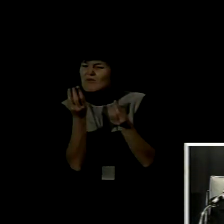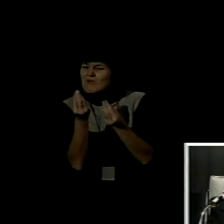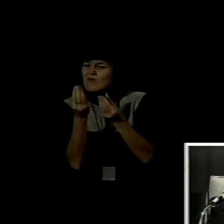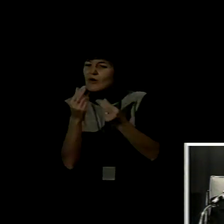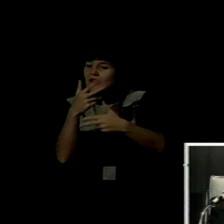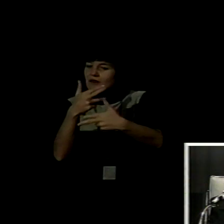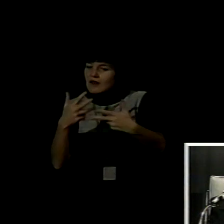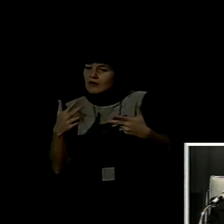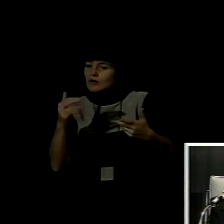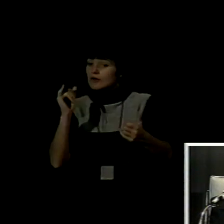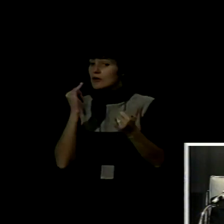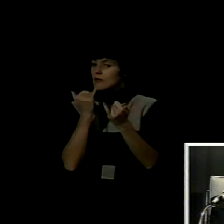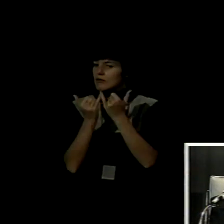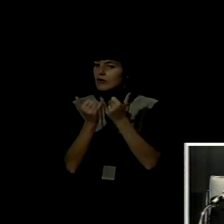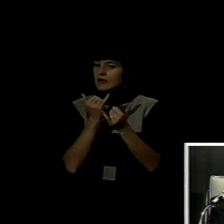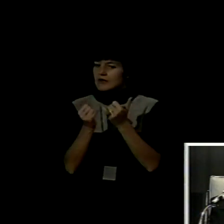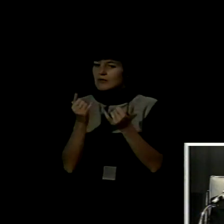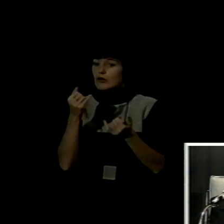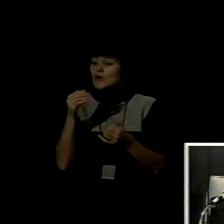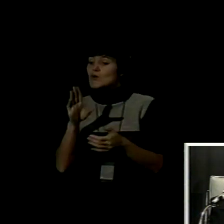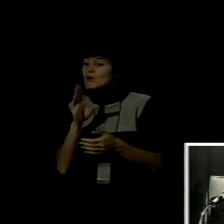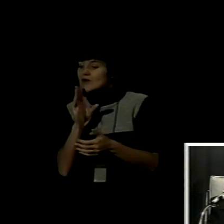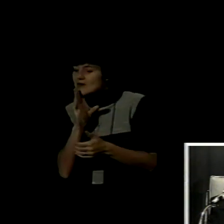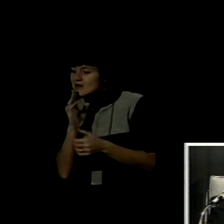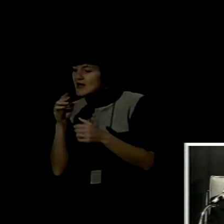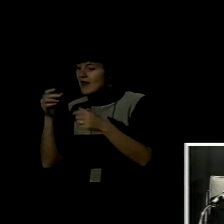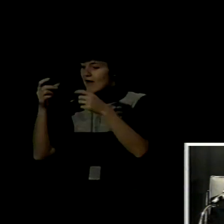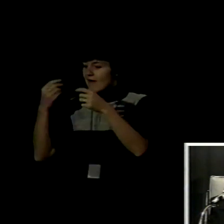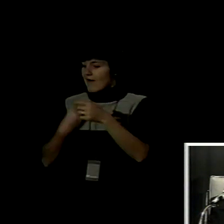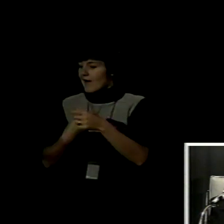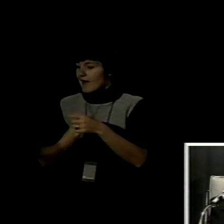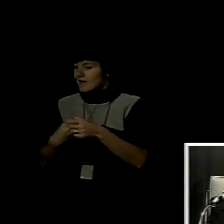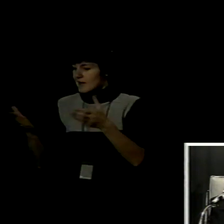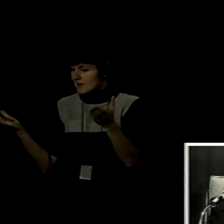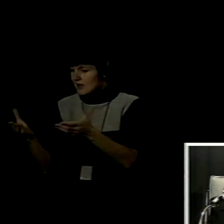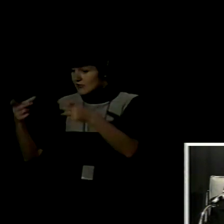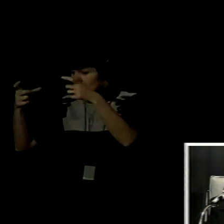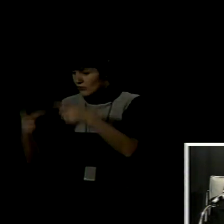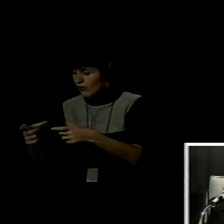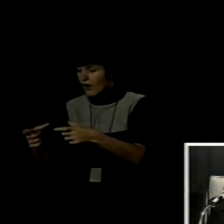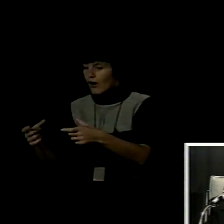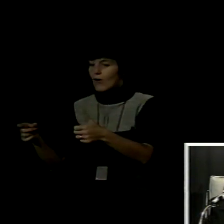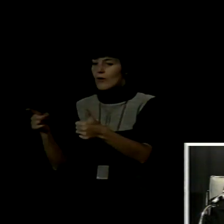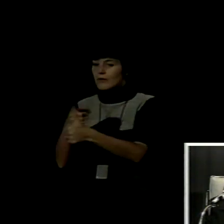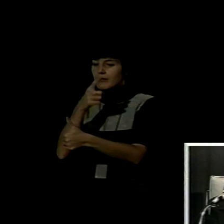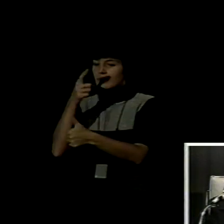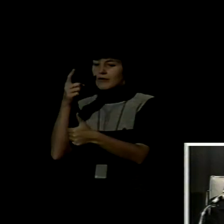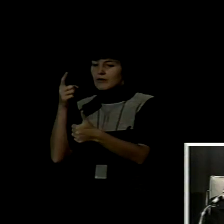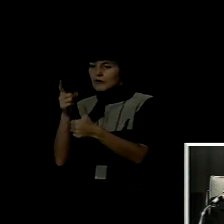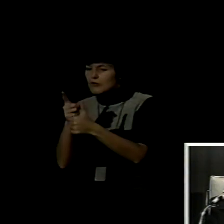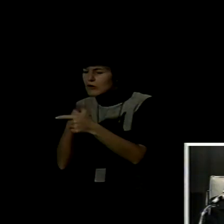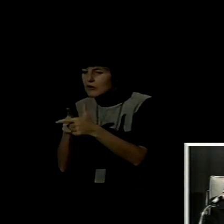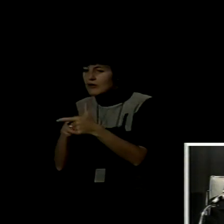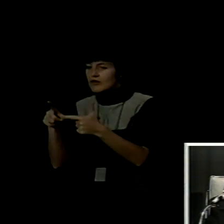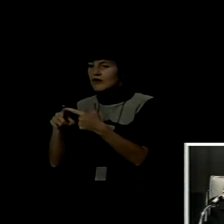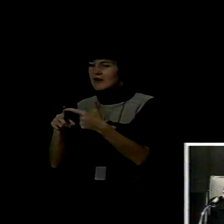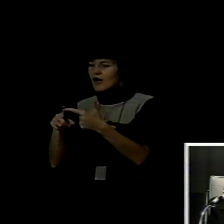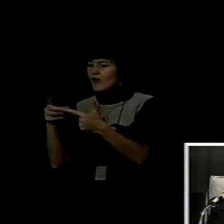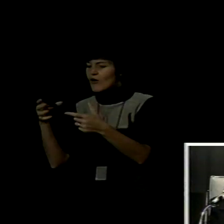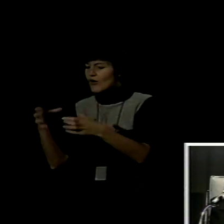social su complejidad su heterogeneidad y sus conflictos internos también la vinculación de la